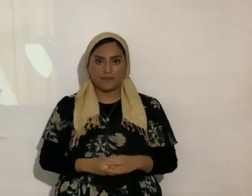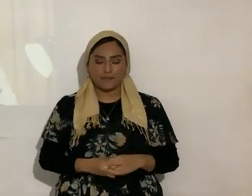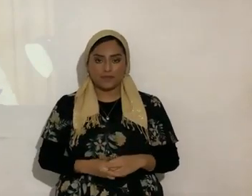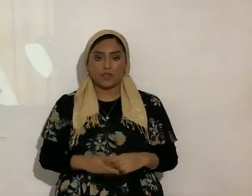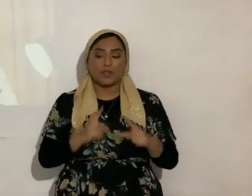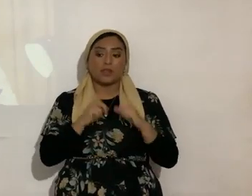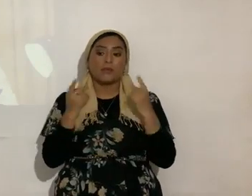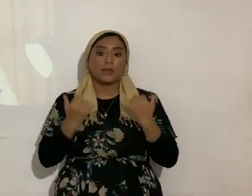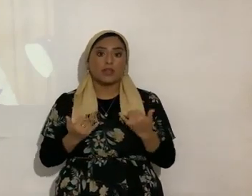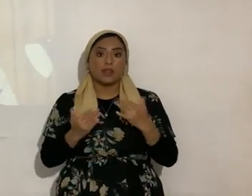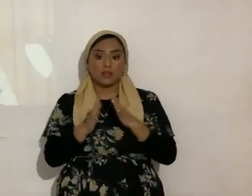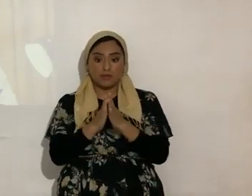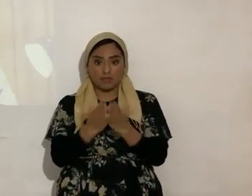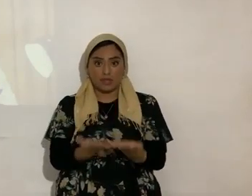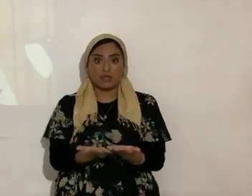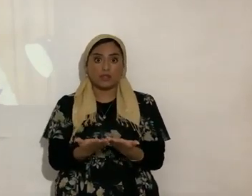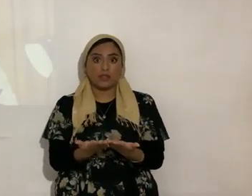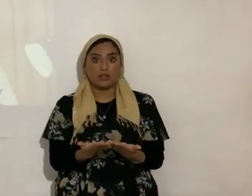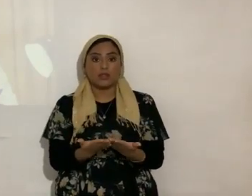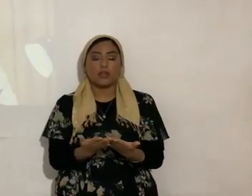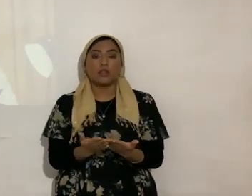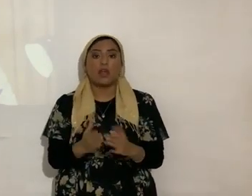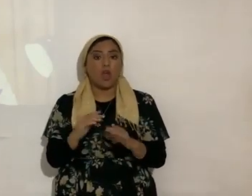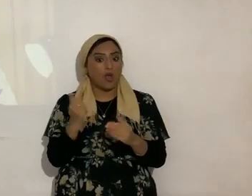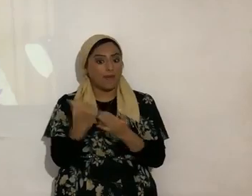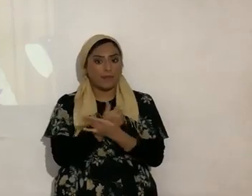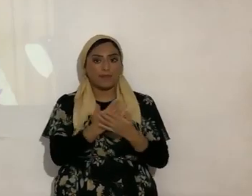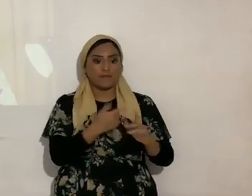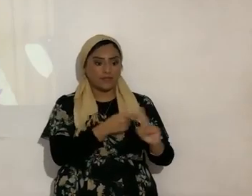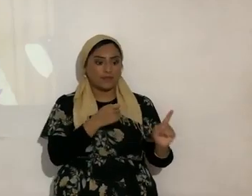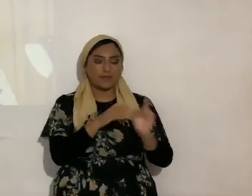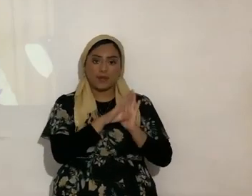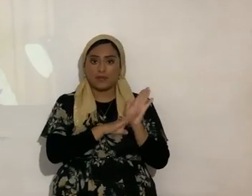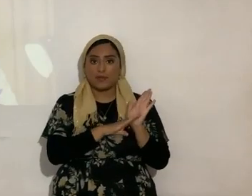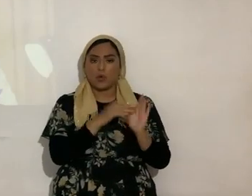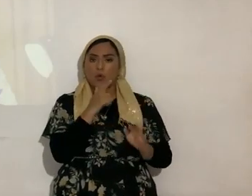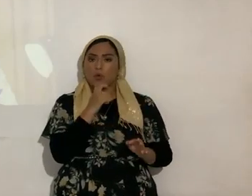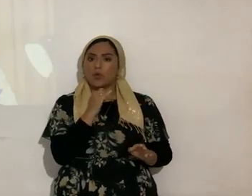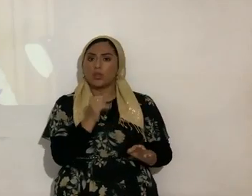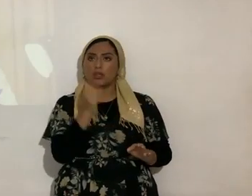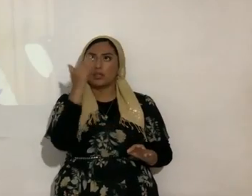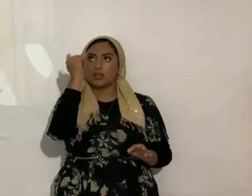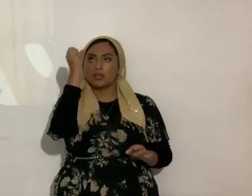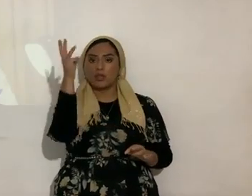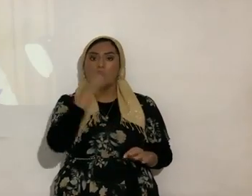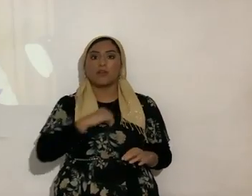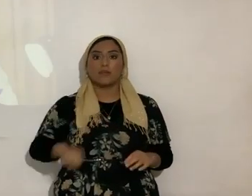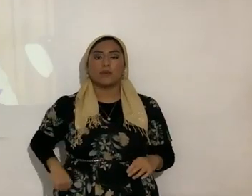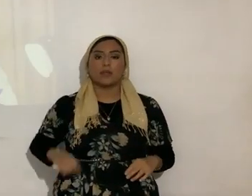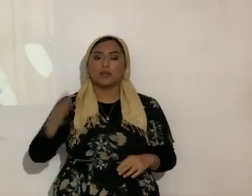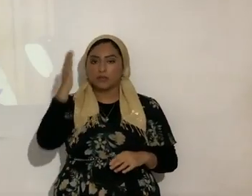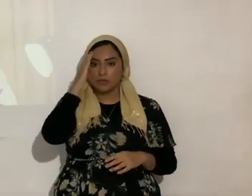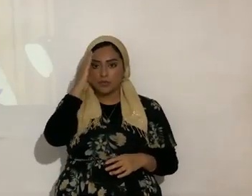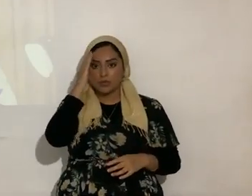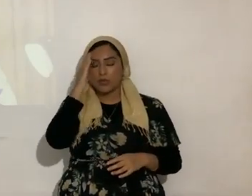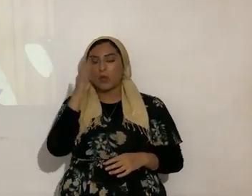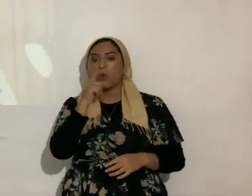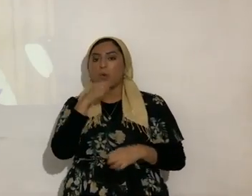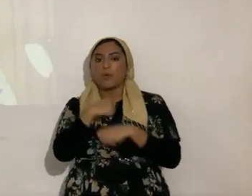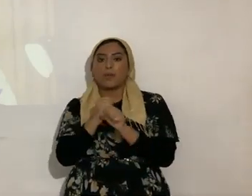este caso es un libro de libros porque todos los saqué de la Biblia ¿quién es Yahshua Masía? o sea conozcamos a nuestro Hacedor a nuestro